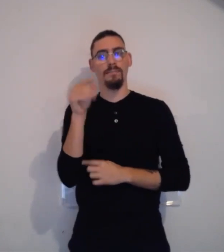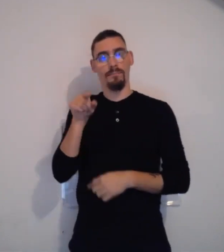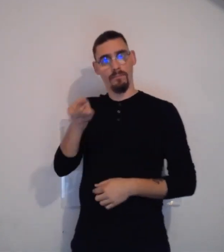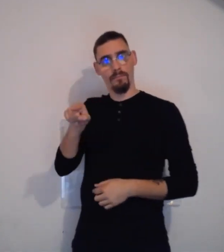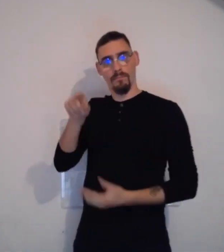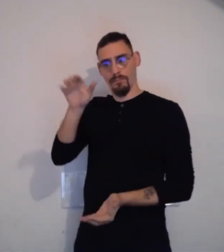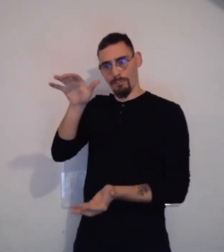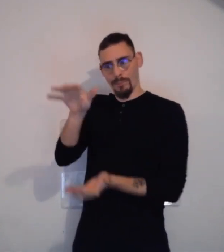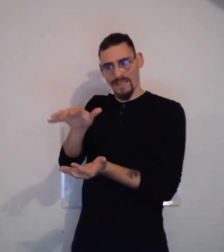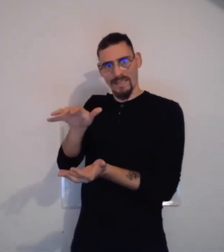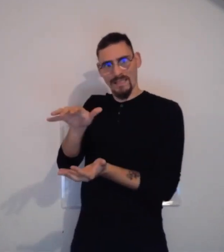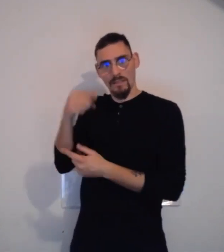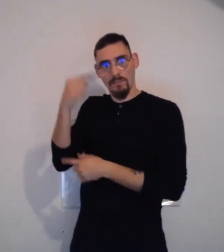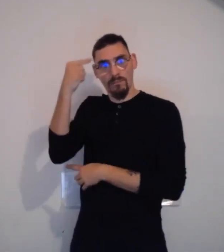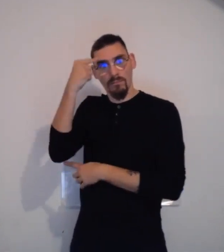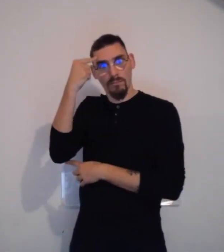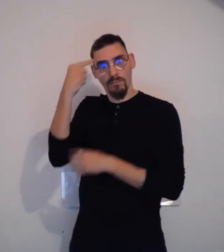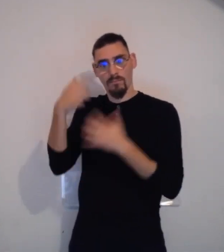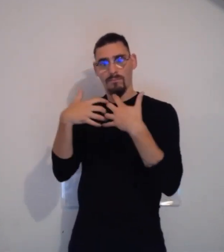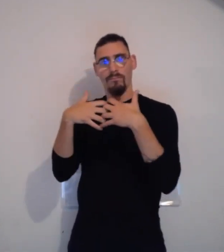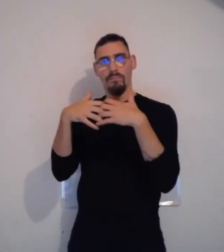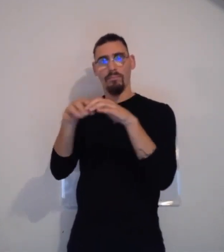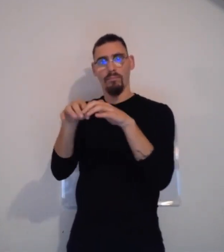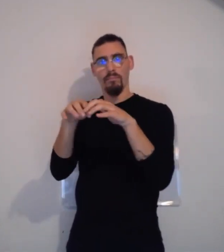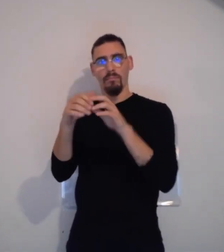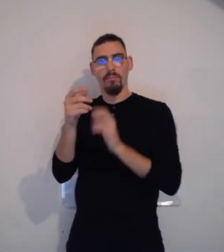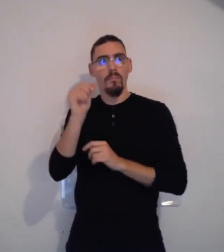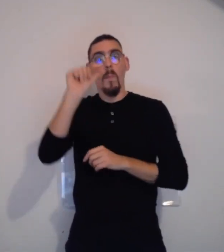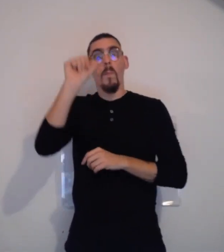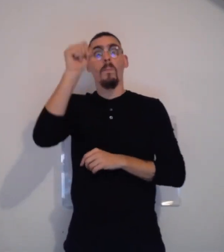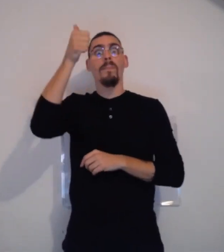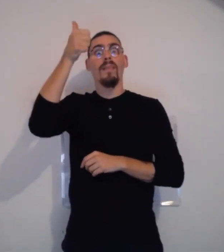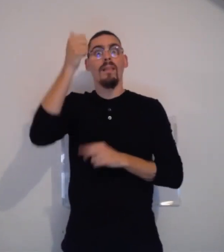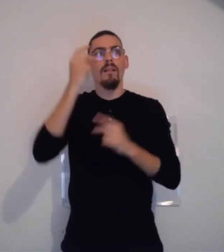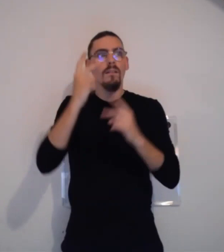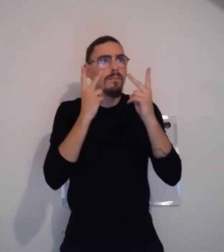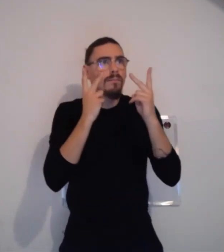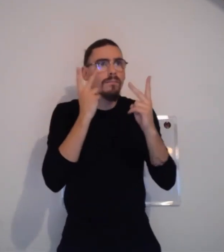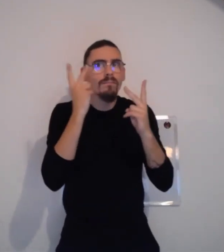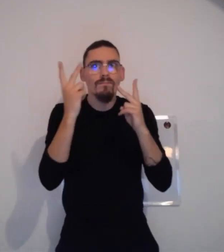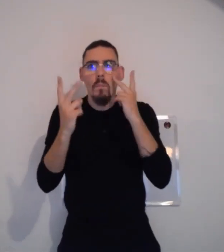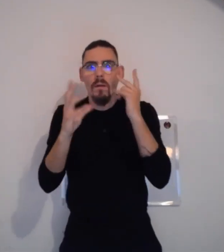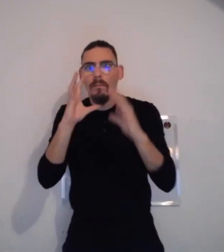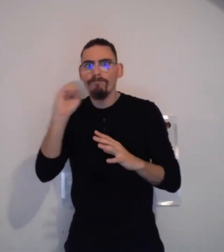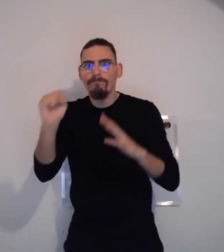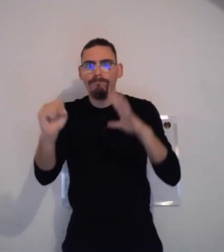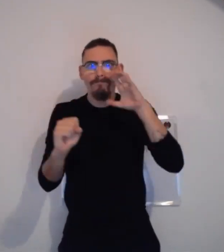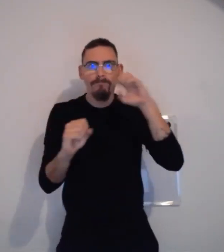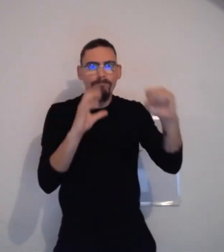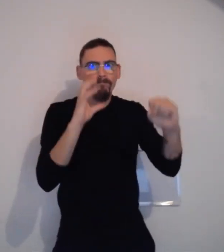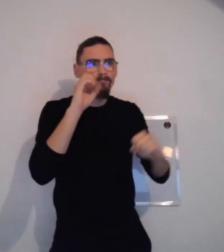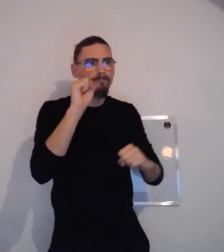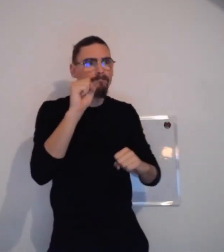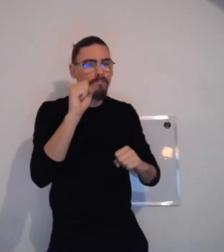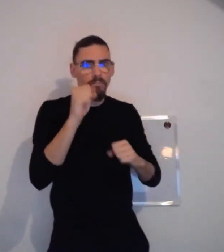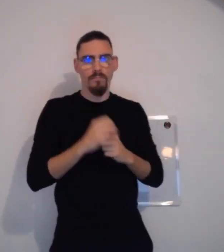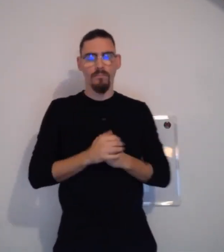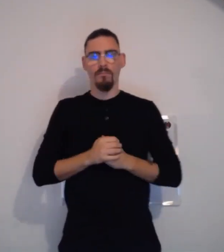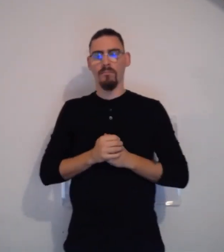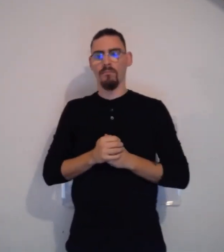Alors, je vais vous expliquer pourquoi. C'est vrai que quand les bébés naissent, eh bien, la première chose qu'ils font, c'est voir.